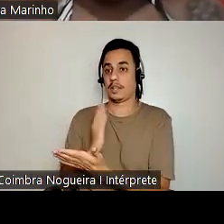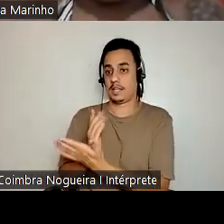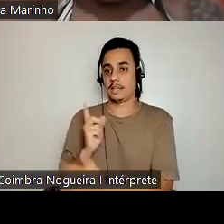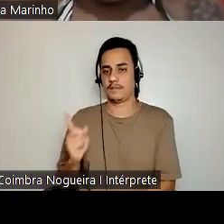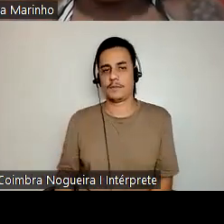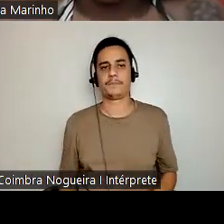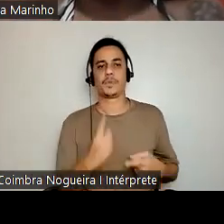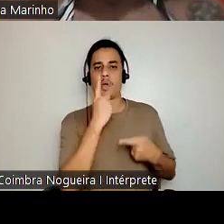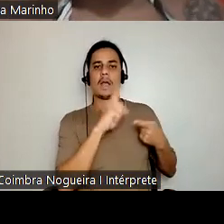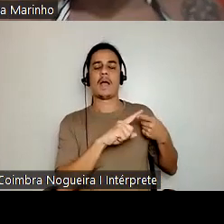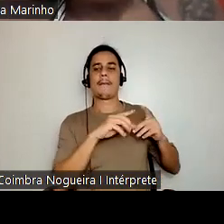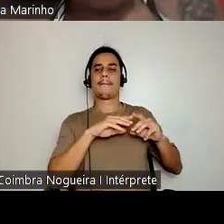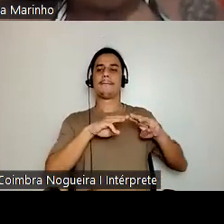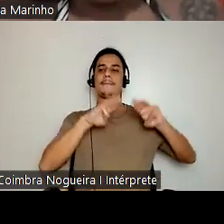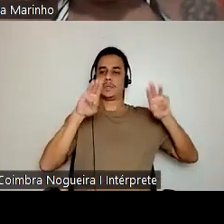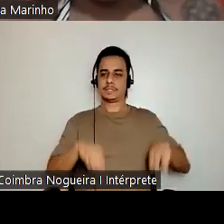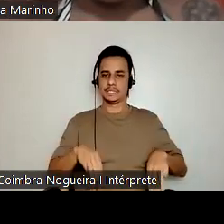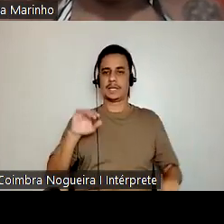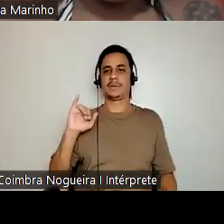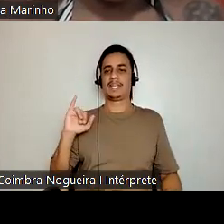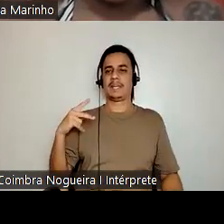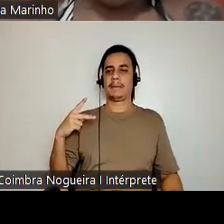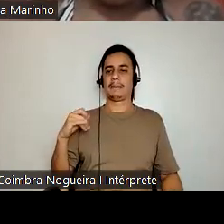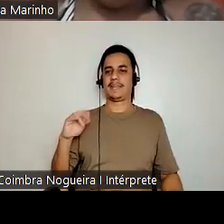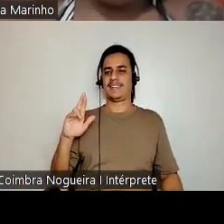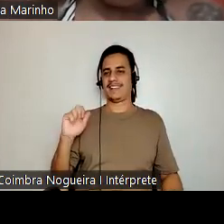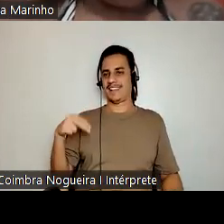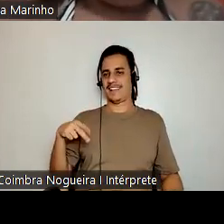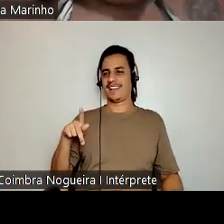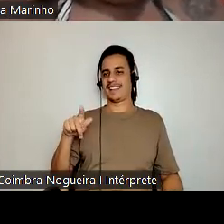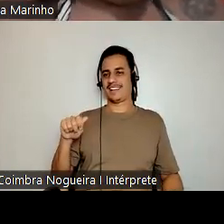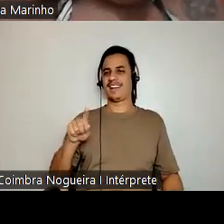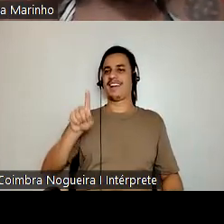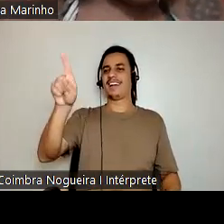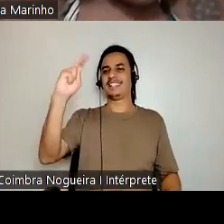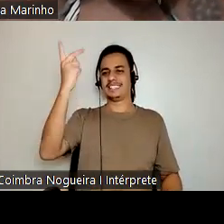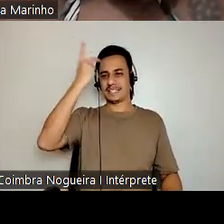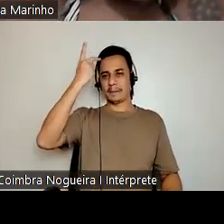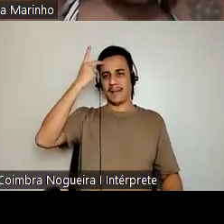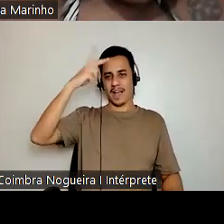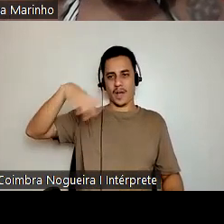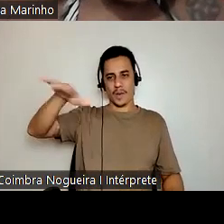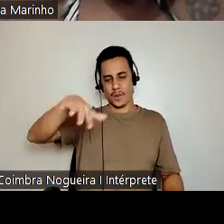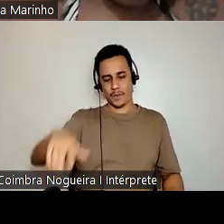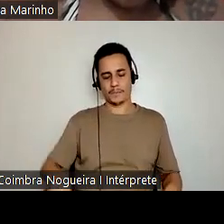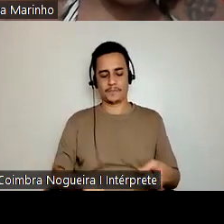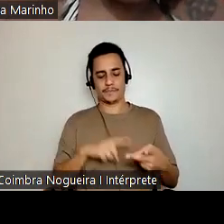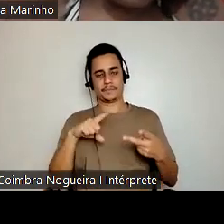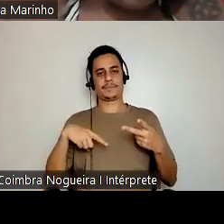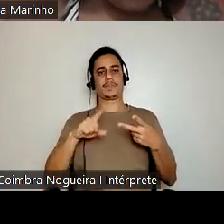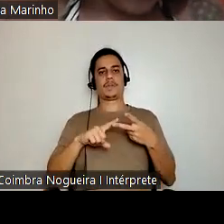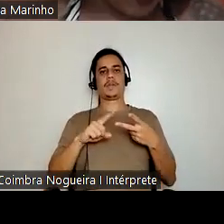é o Museu de Ipiranga, aí, no estado de vocês, São Paulo. O outro é o Museu Emílio